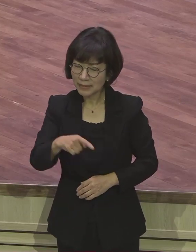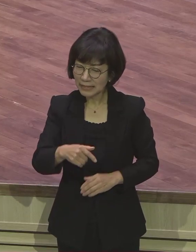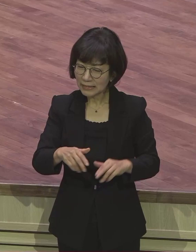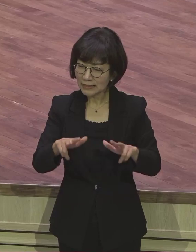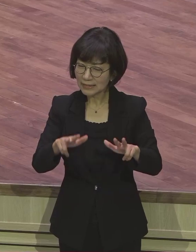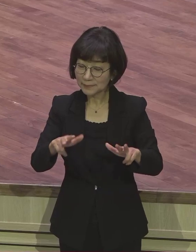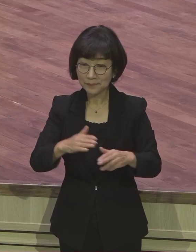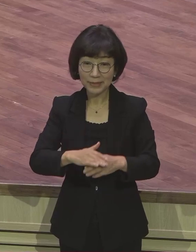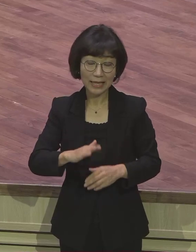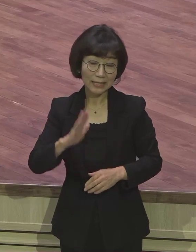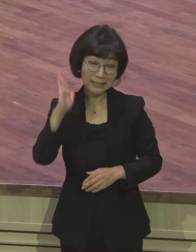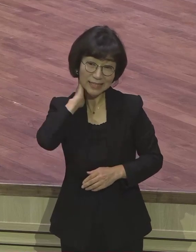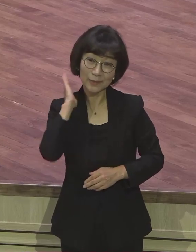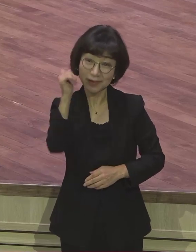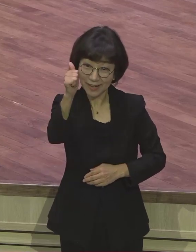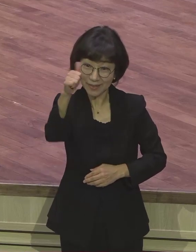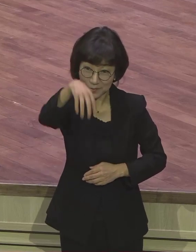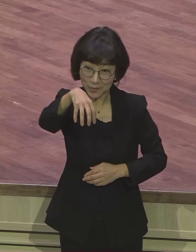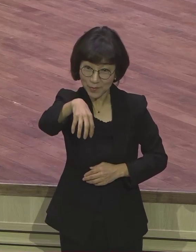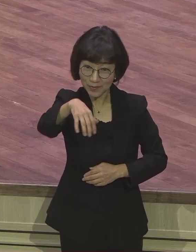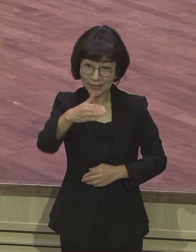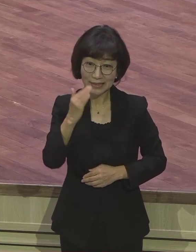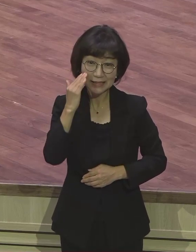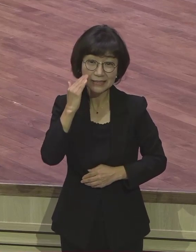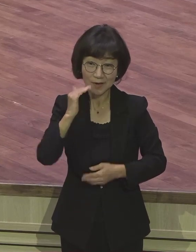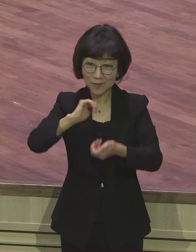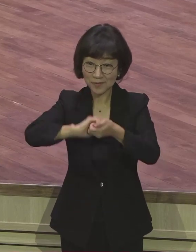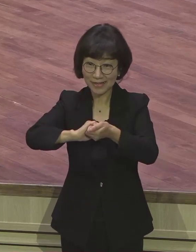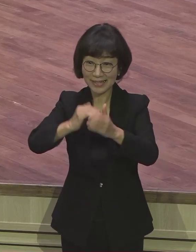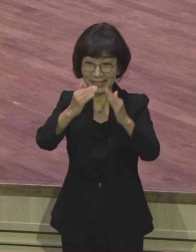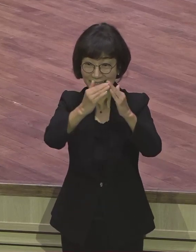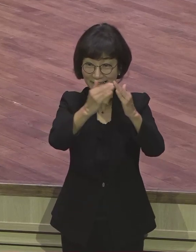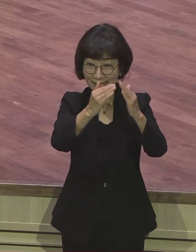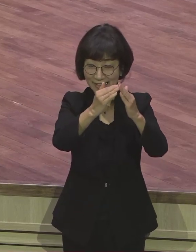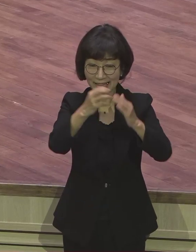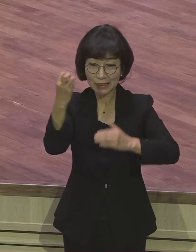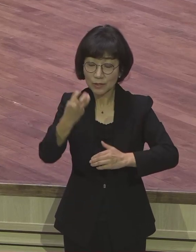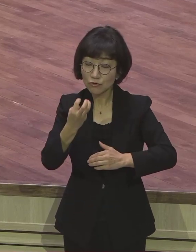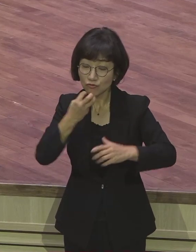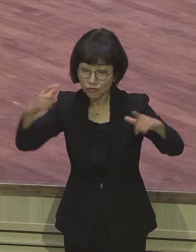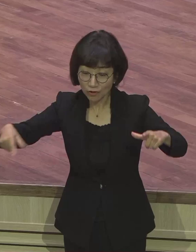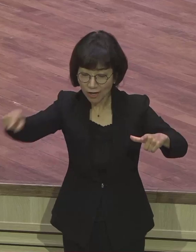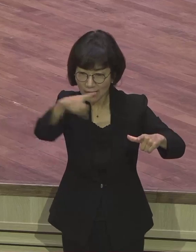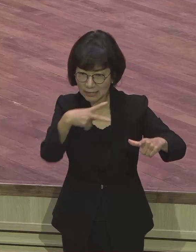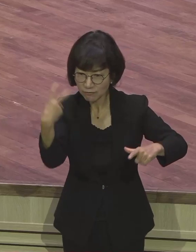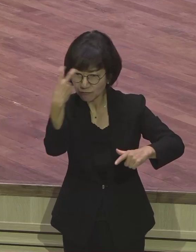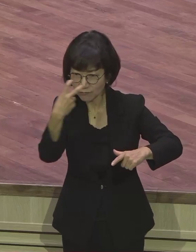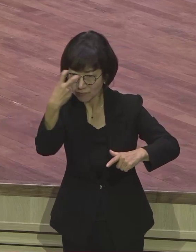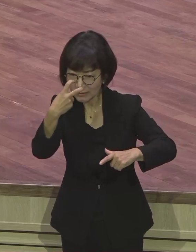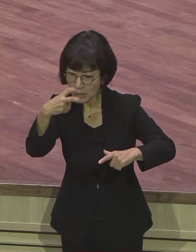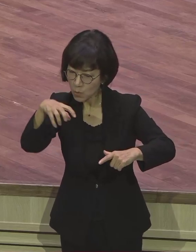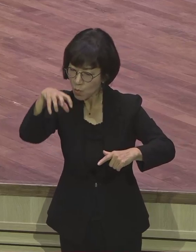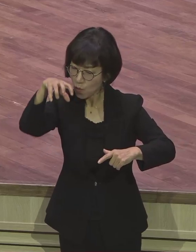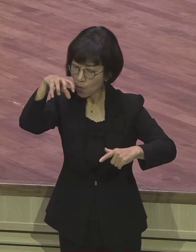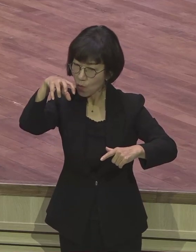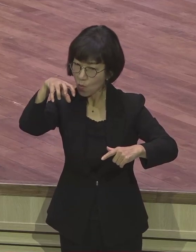경호실과 수도 방위사령부를 합친 것 같은 그러한 기능을 하는